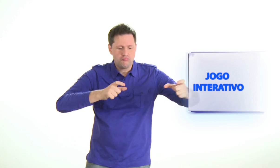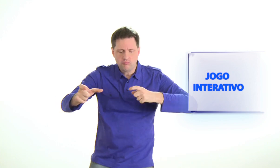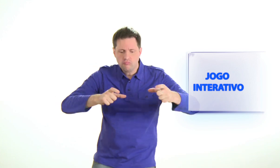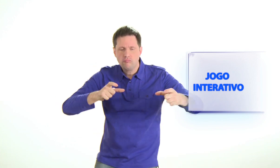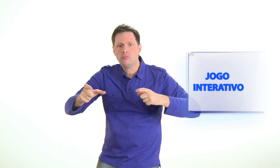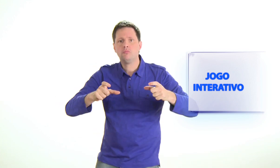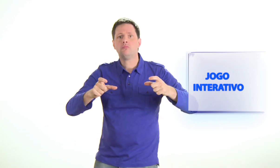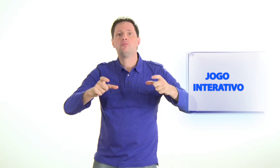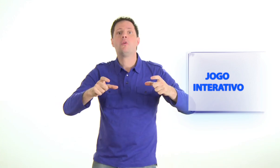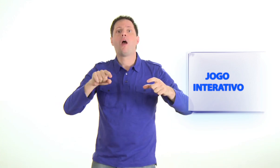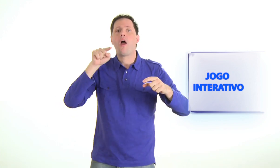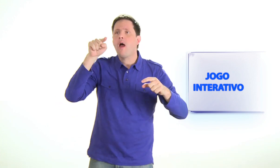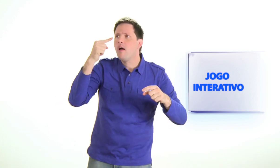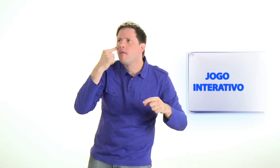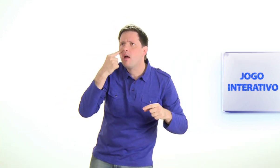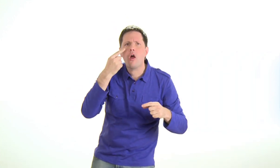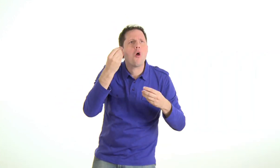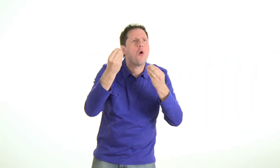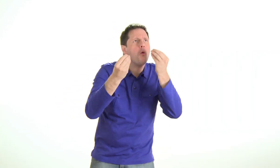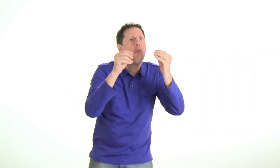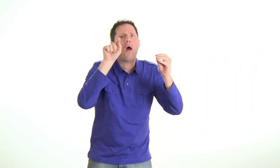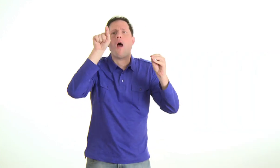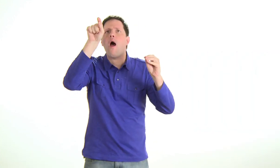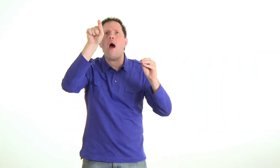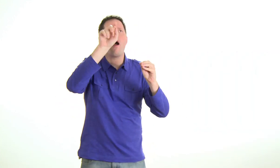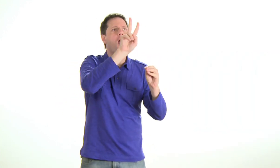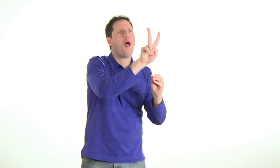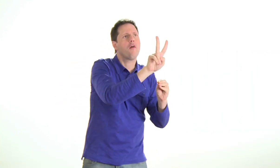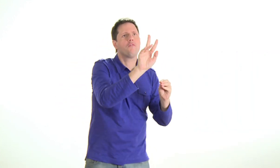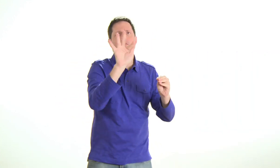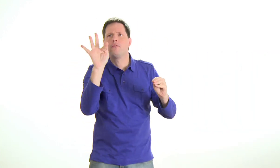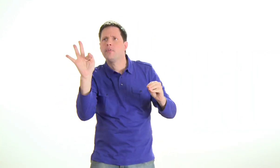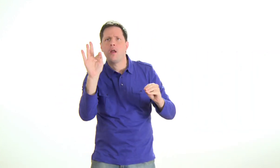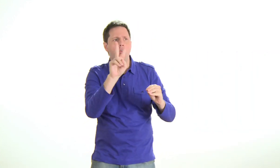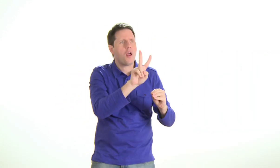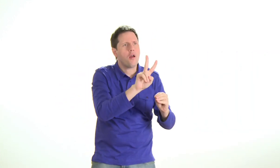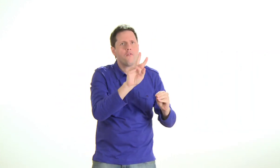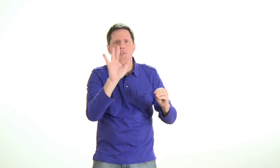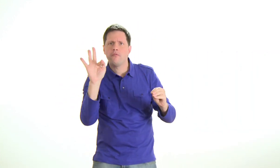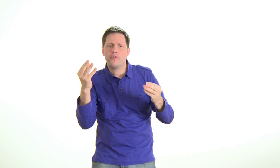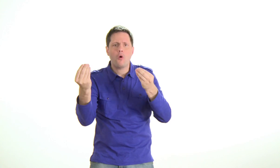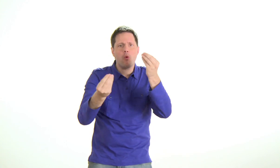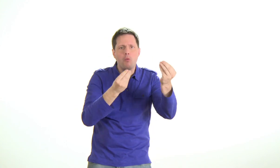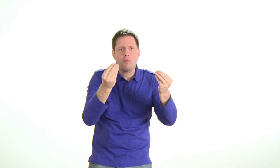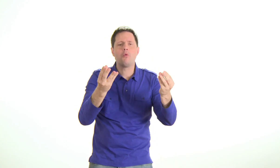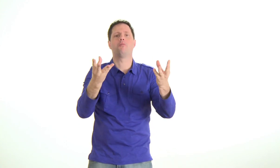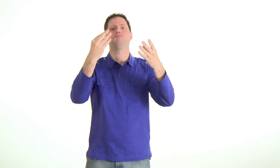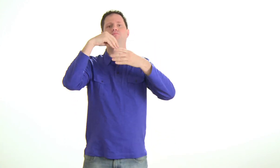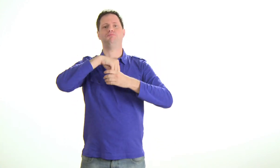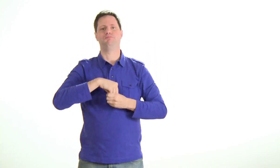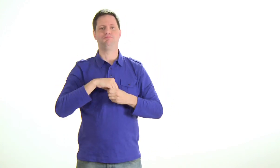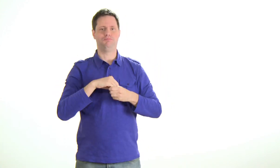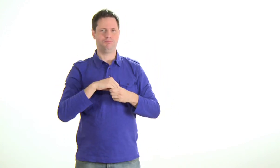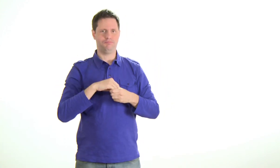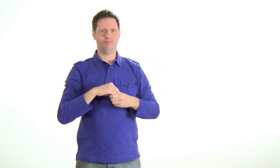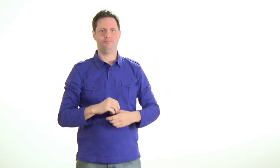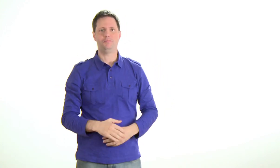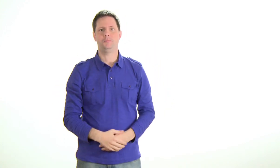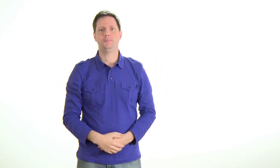teremos um jogo interativo, onde vocês vão observar imagens e sinalização e marcar V ou F. Bons